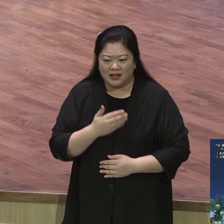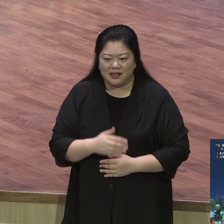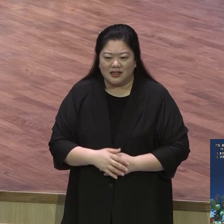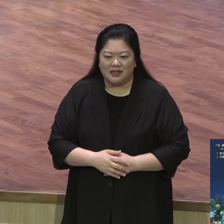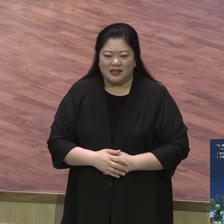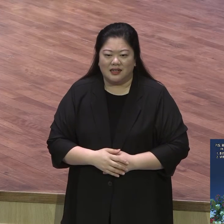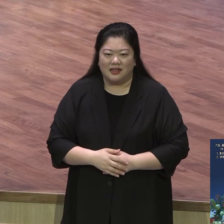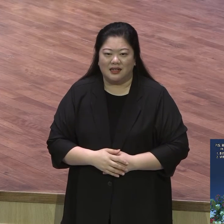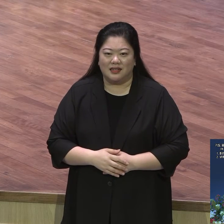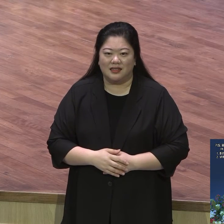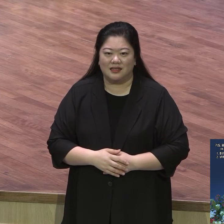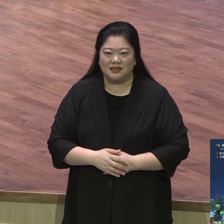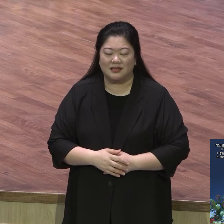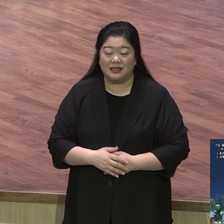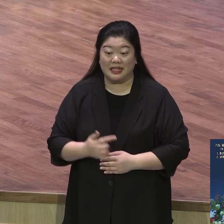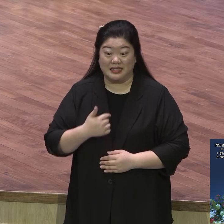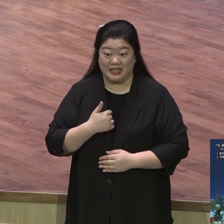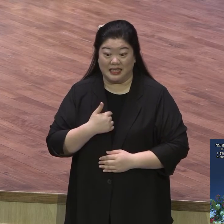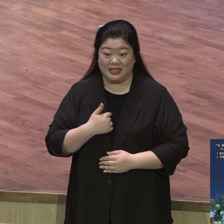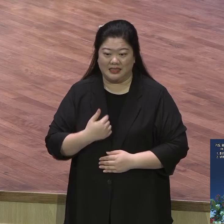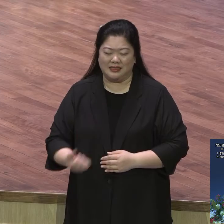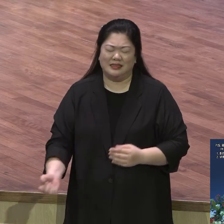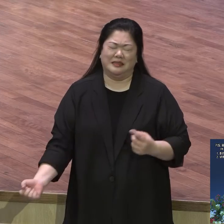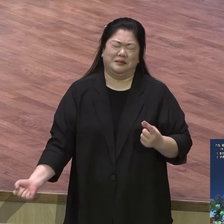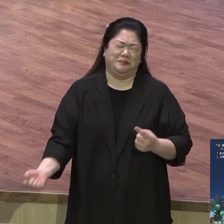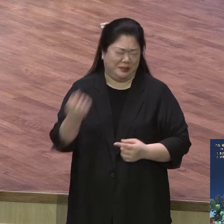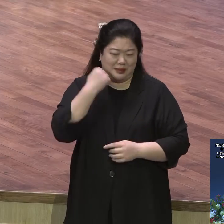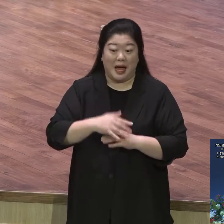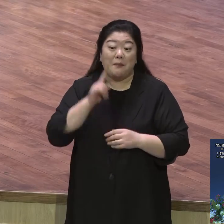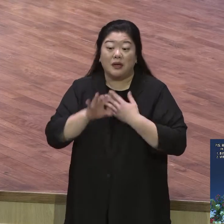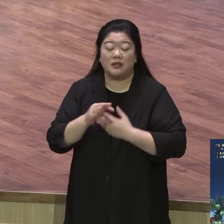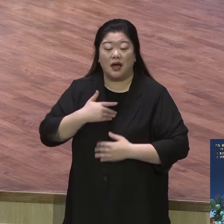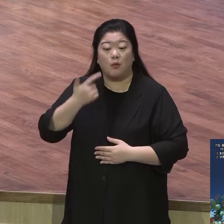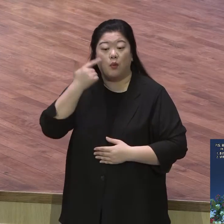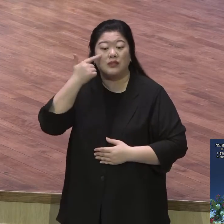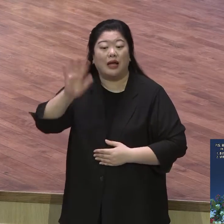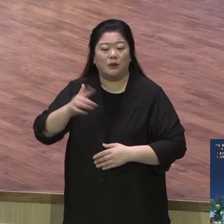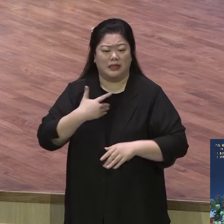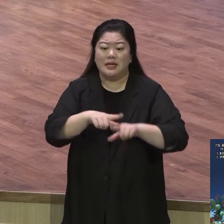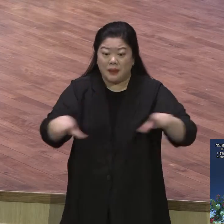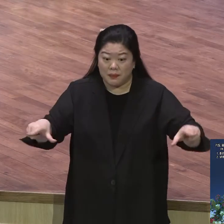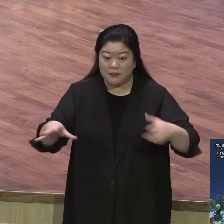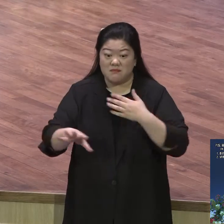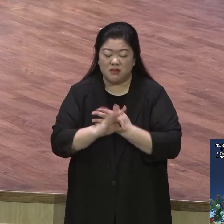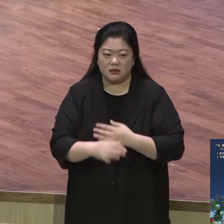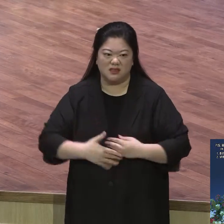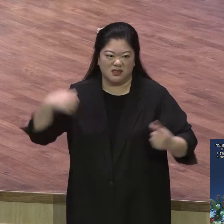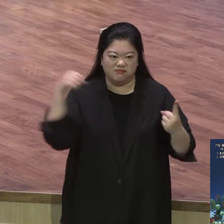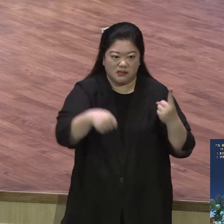때리죠 그냥 그런데 목사가 되는 순간에 막 그녀의 기도하는 자세로 바라보라 했더니